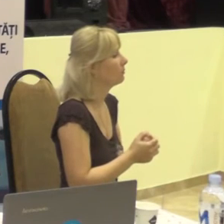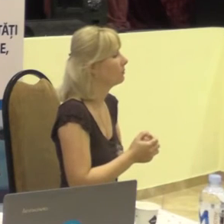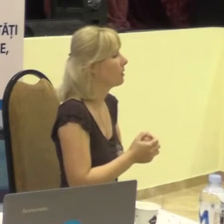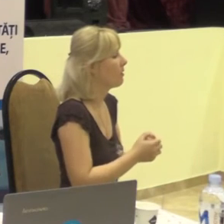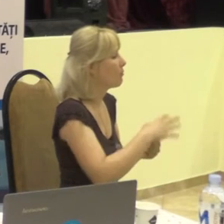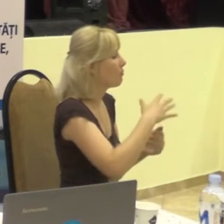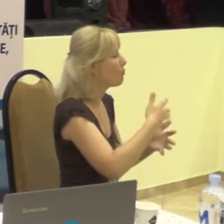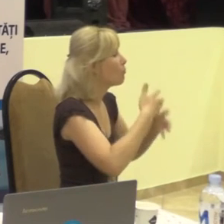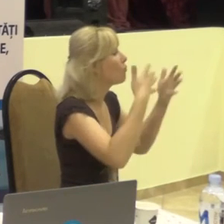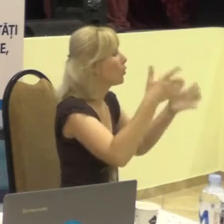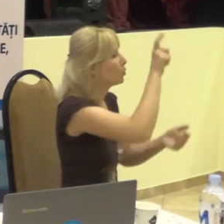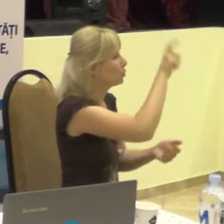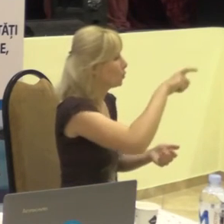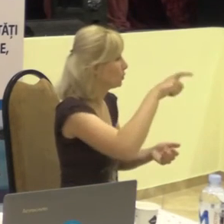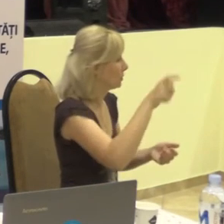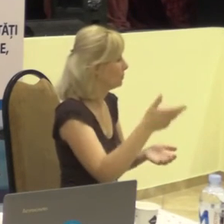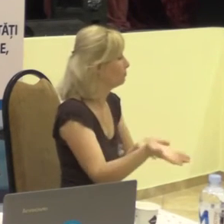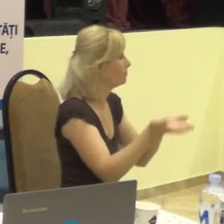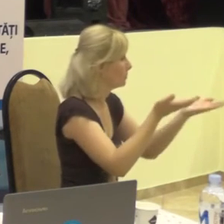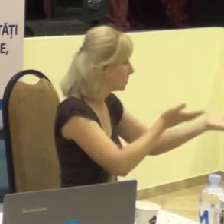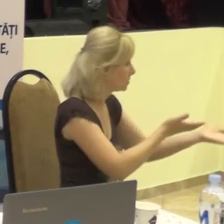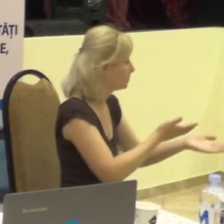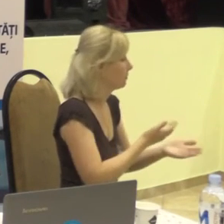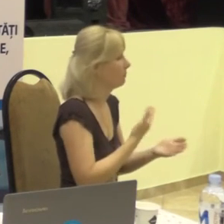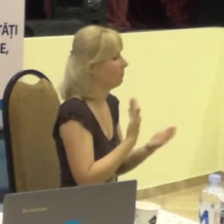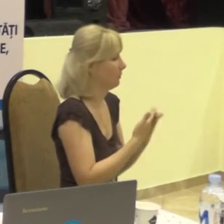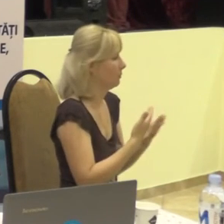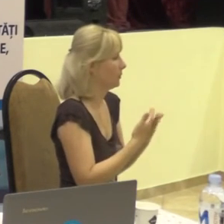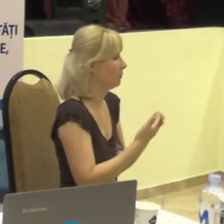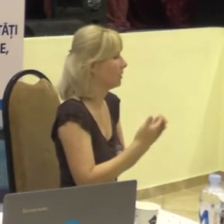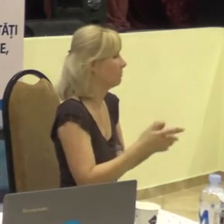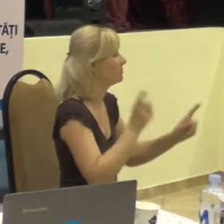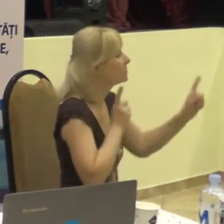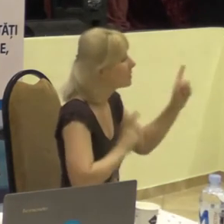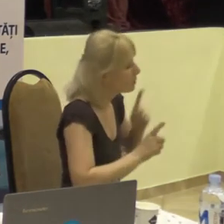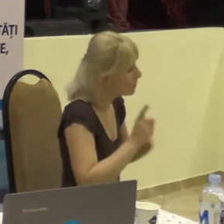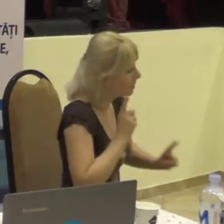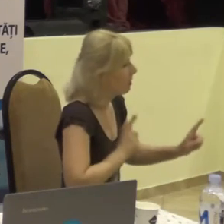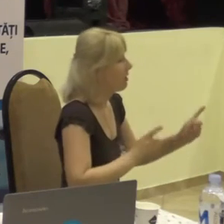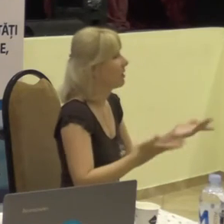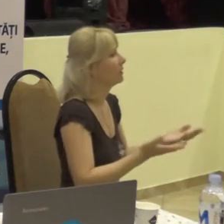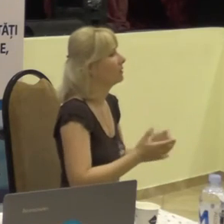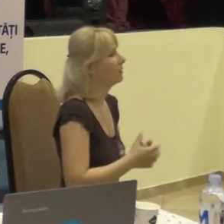multe persoane, tip de adunare,